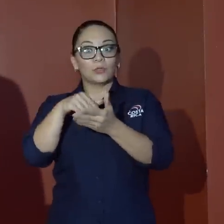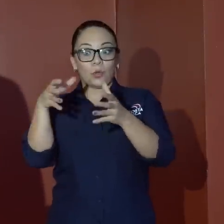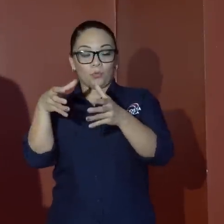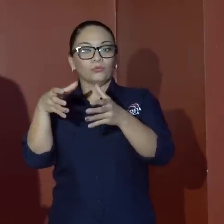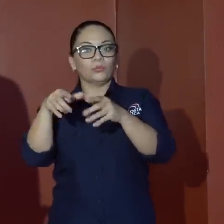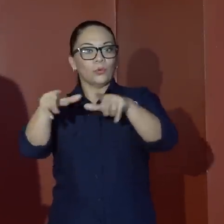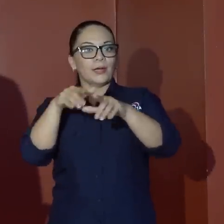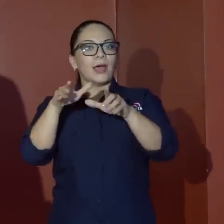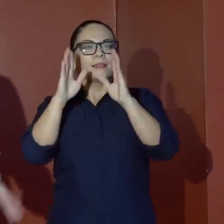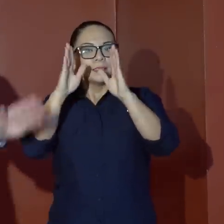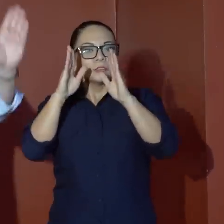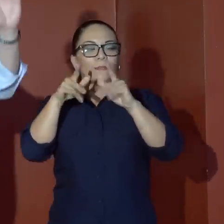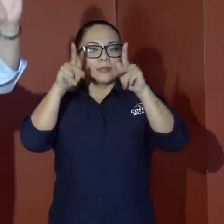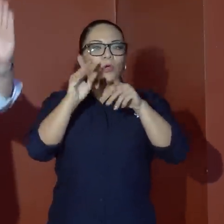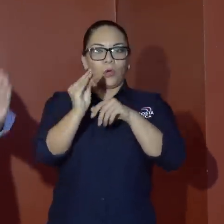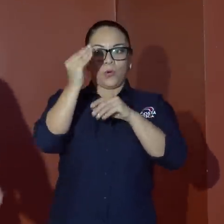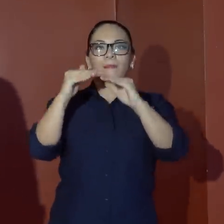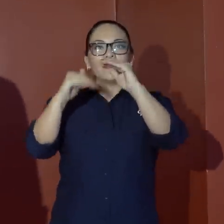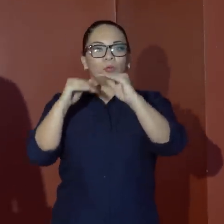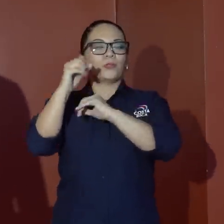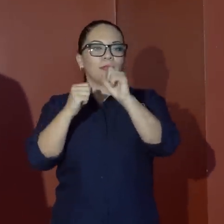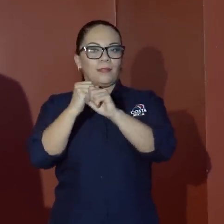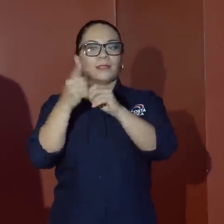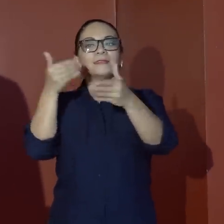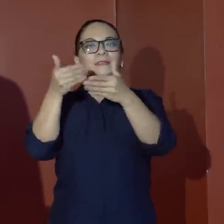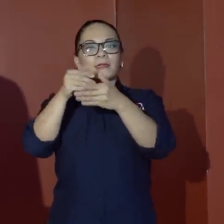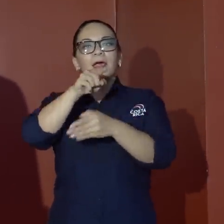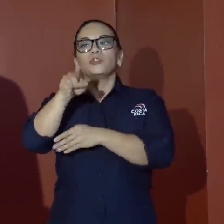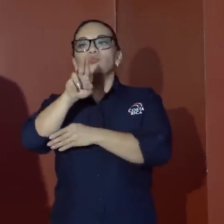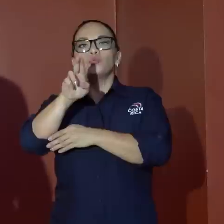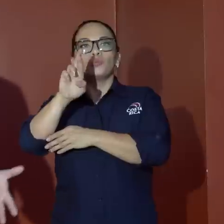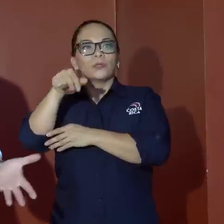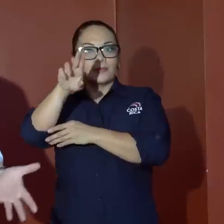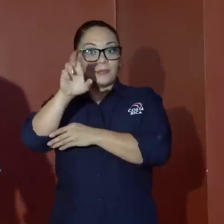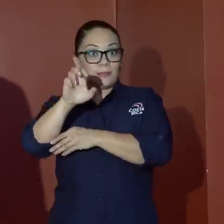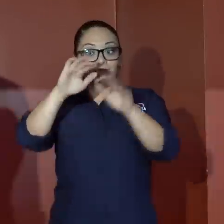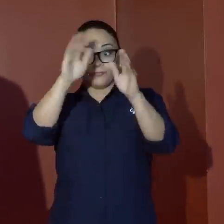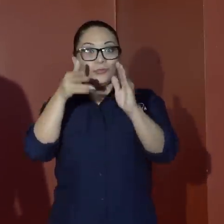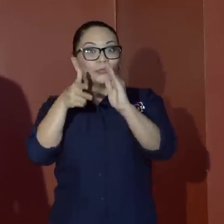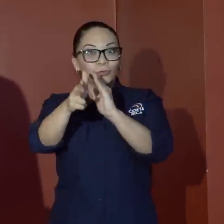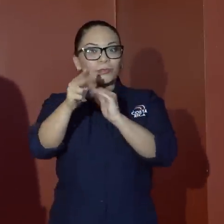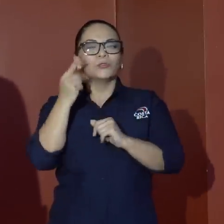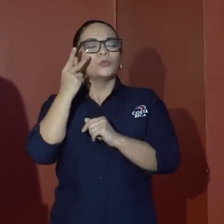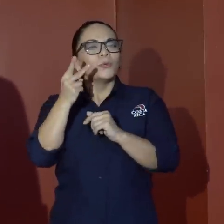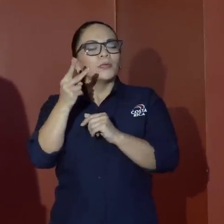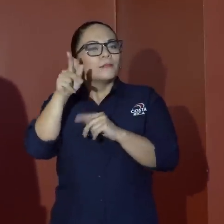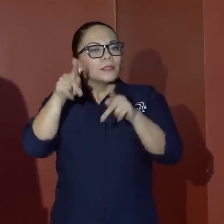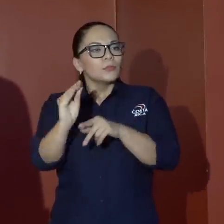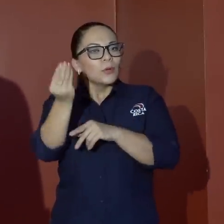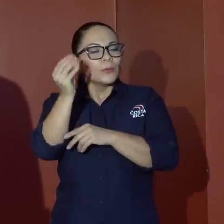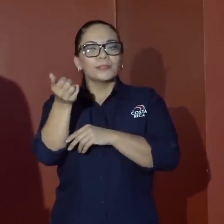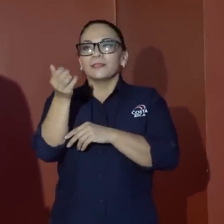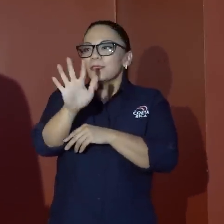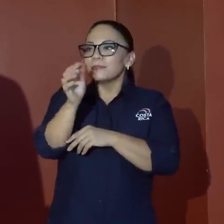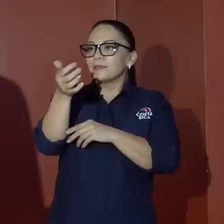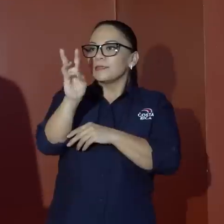de personas menores de edad, aquí por el Surquí, y vi muchachos y muchachas de 15, 16, 17